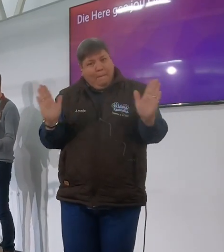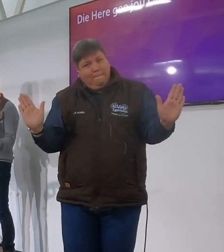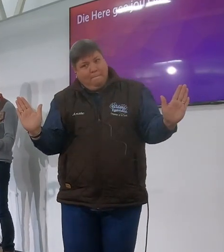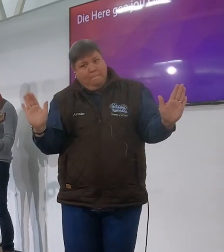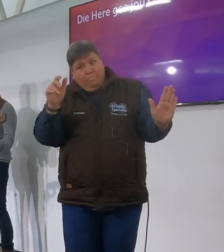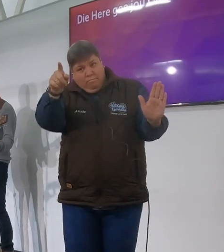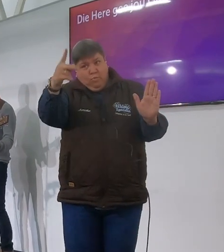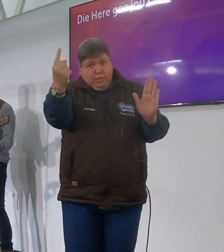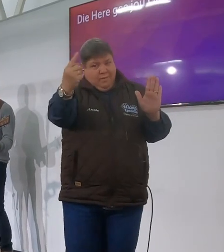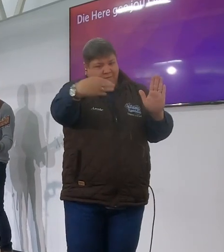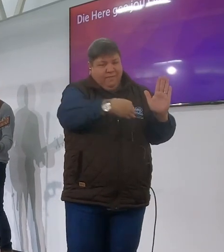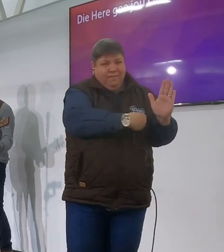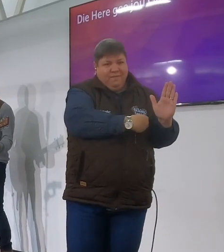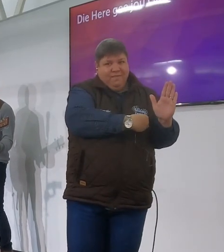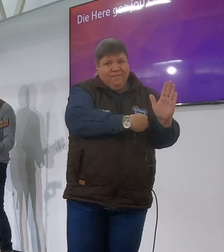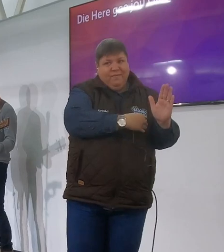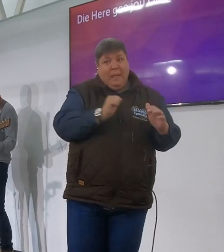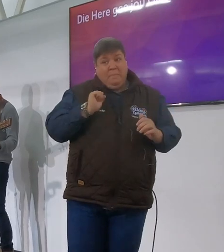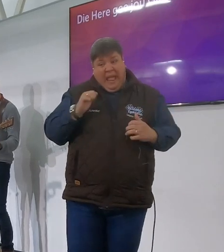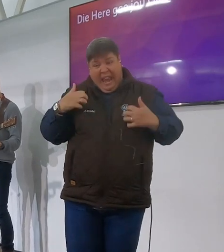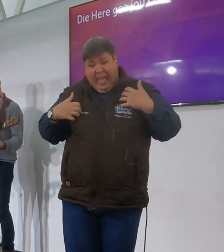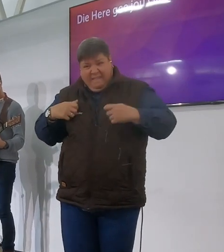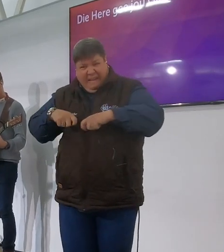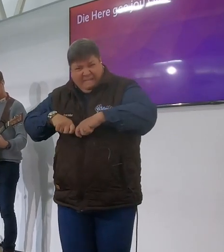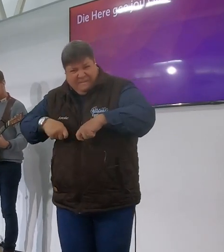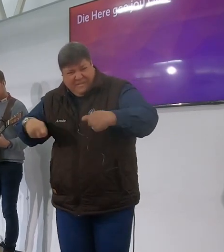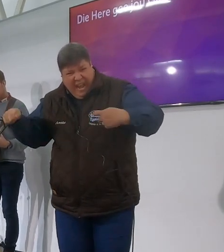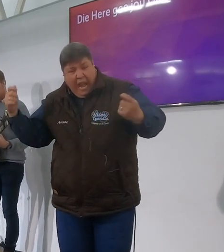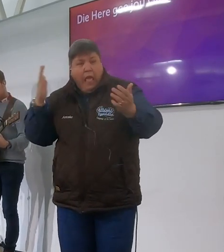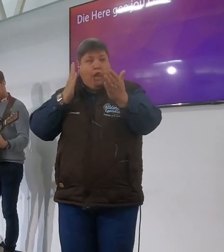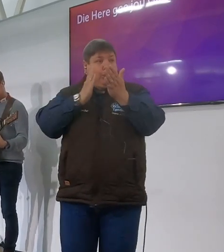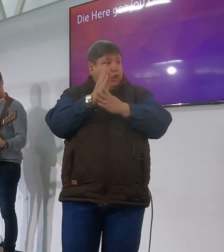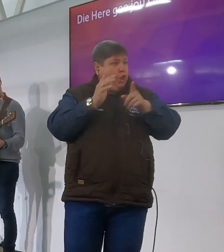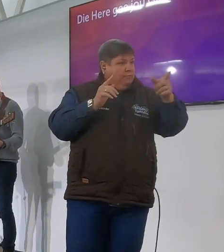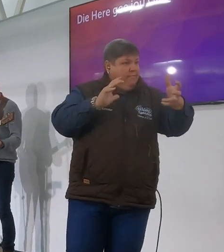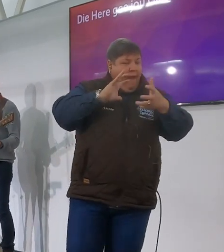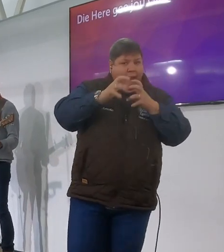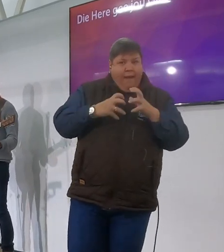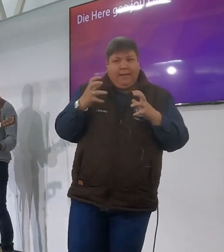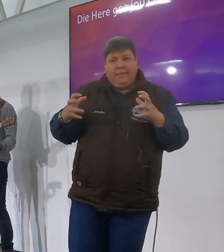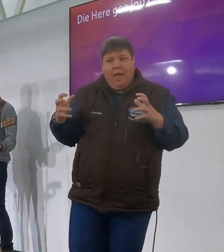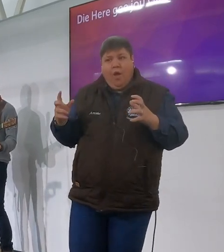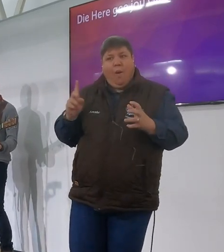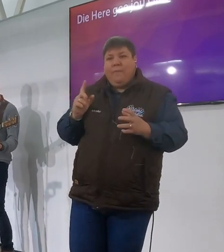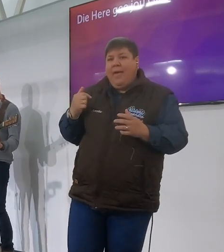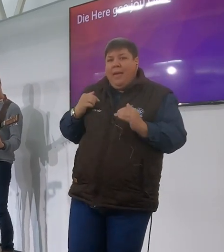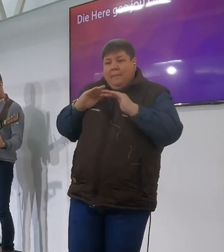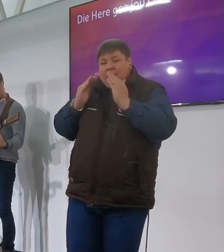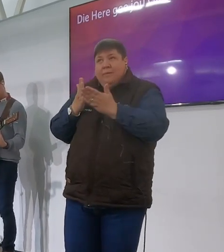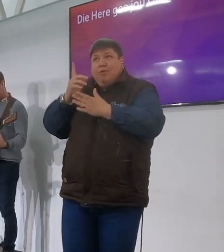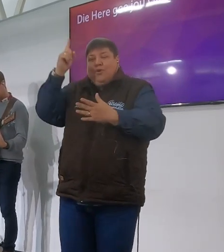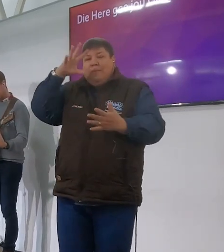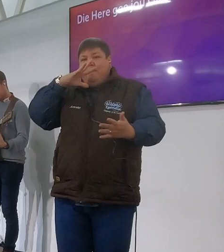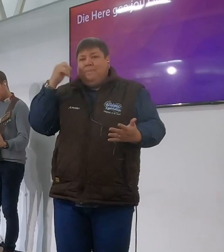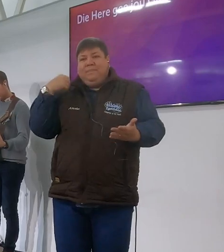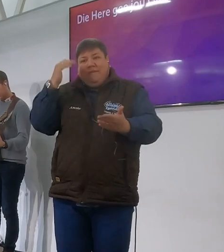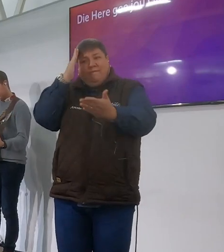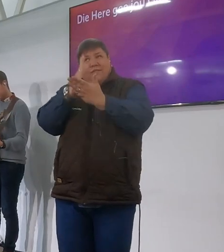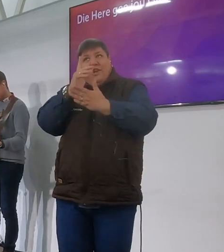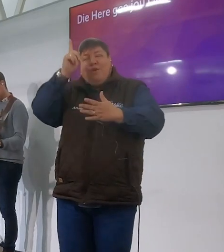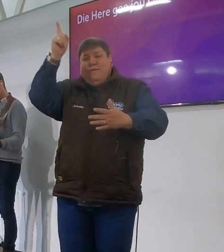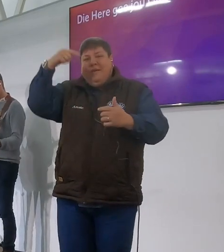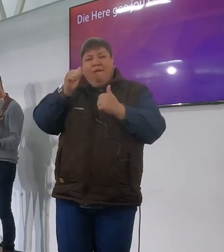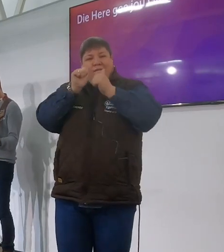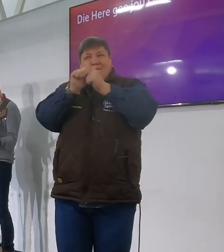van die heren maar my leven word verneel dier al die ander goeders omdat jy nie onder die bescherming van die heren inkom nie omdat jy nie leef